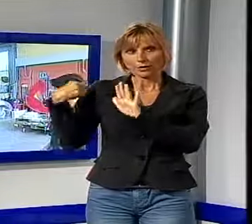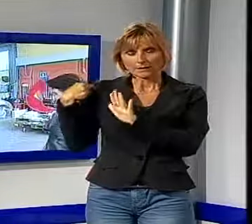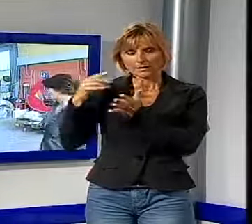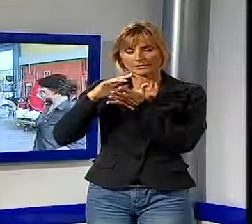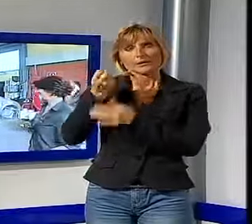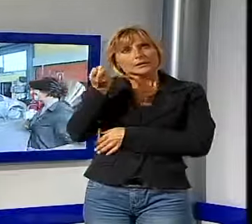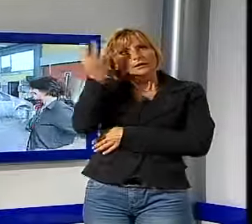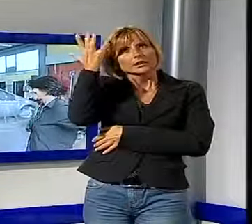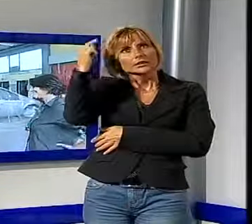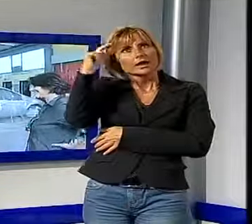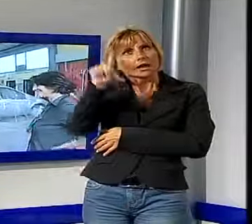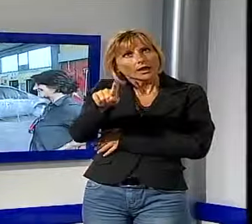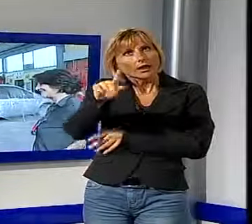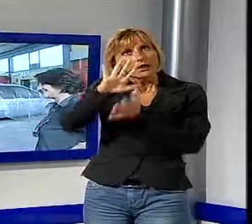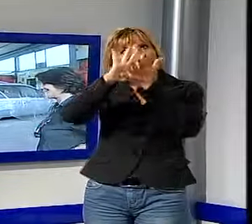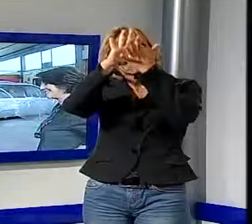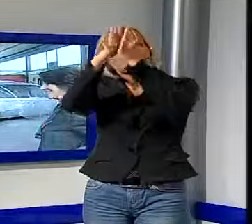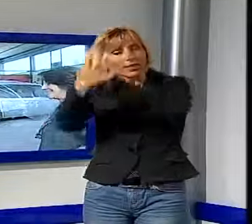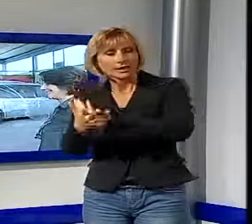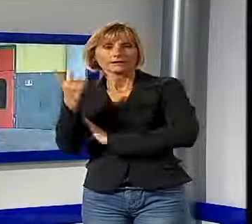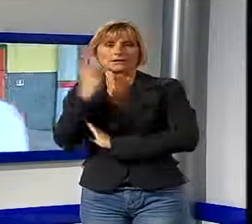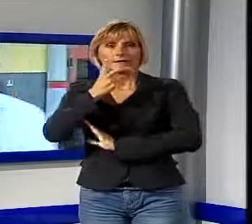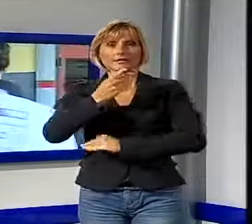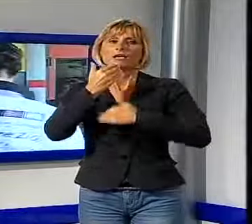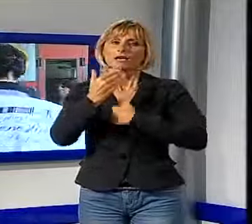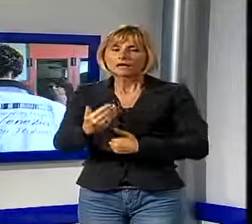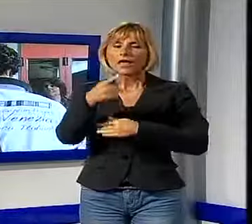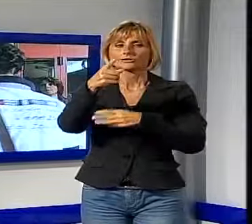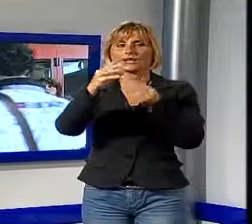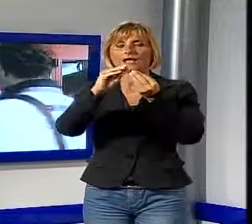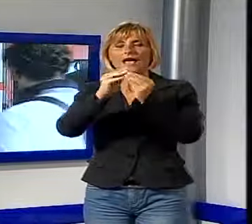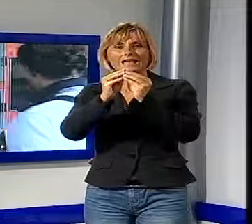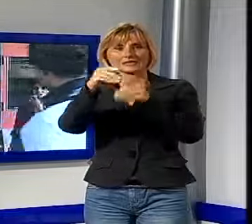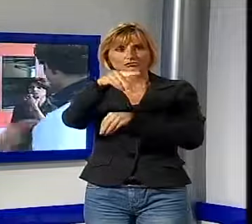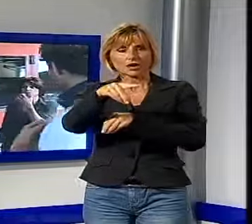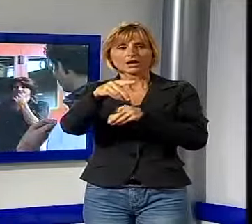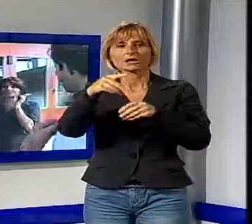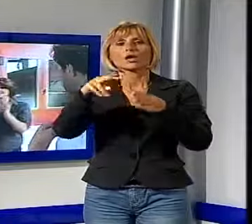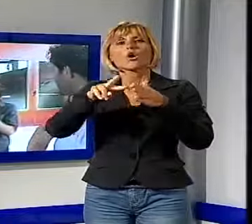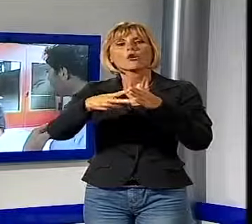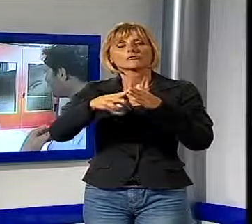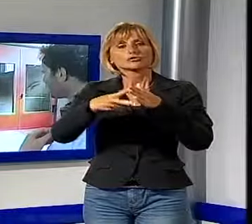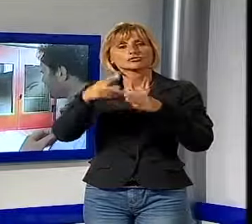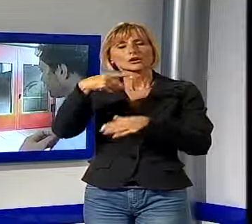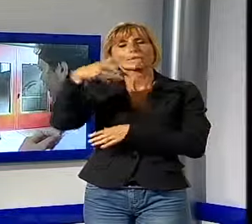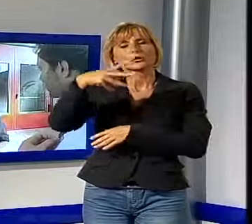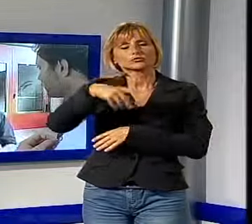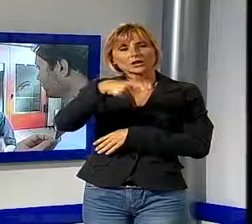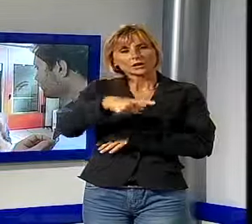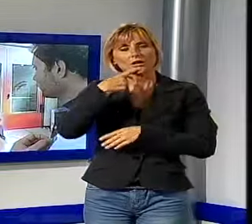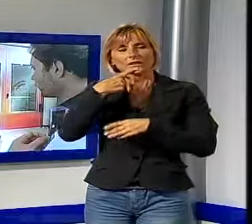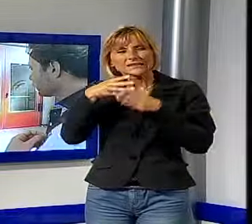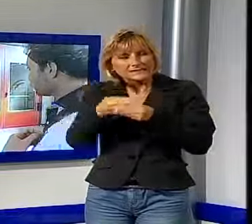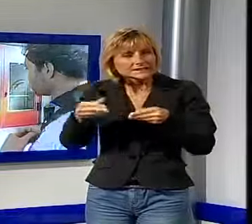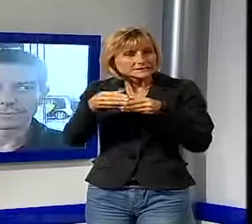realtà, grazie all'abilità degli artigiani delle officine metalmeccaniche monzagrati, che hanno plasmato l'acciaio non senza